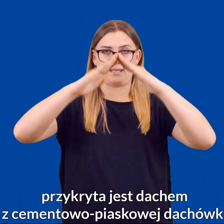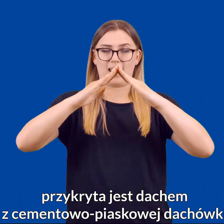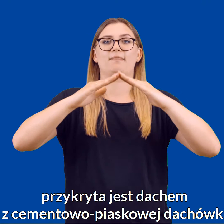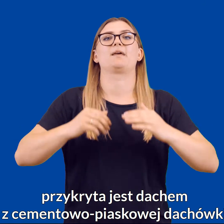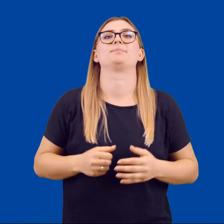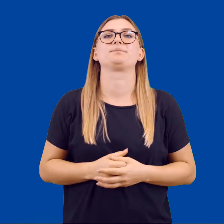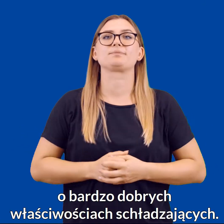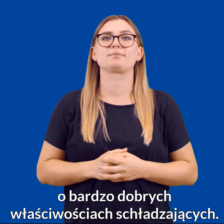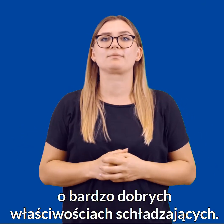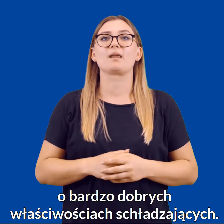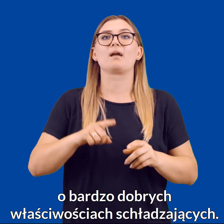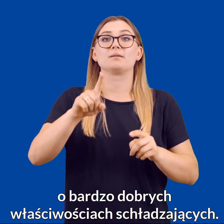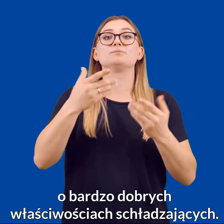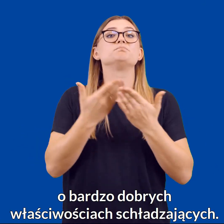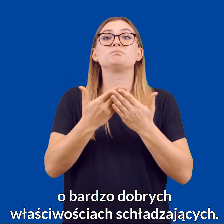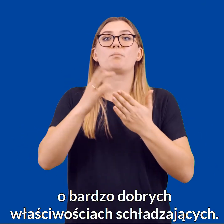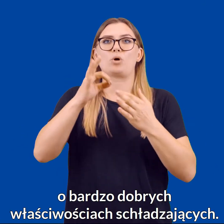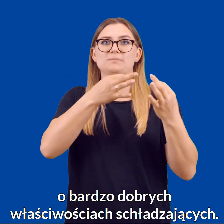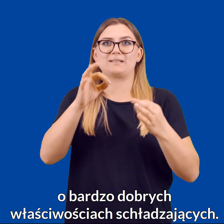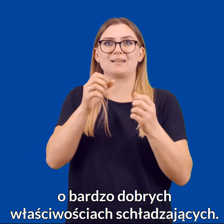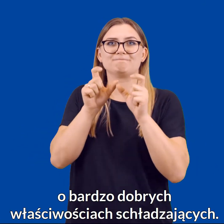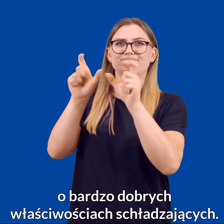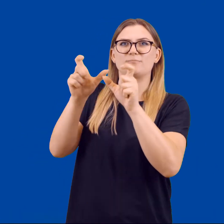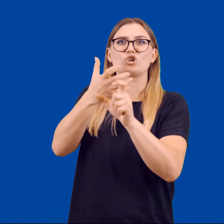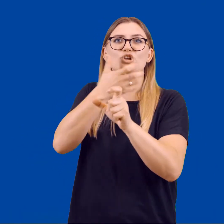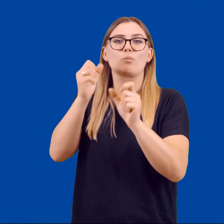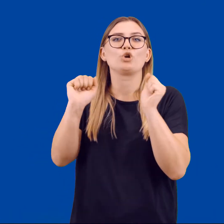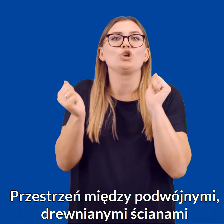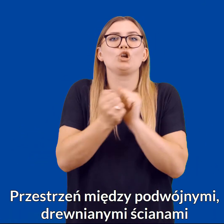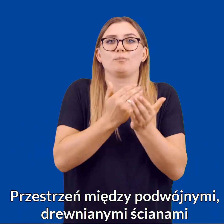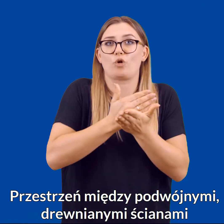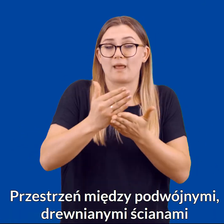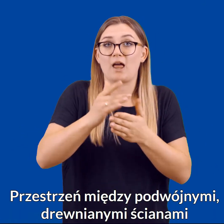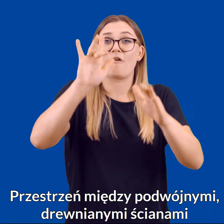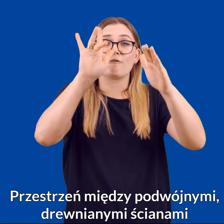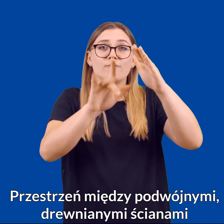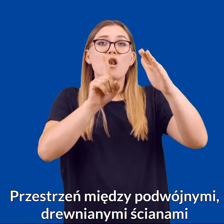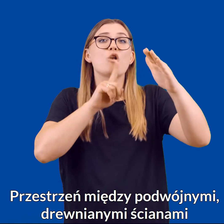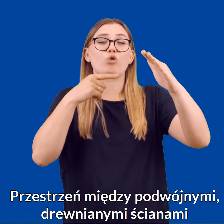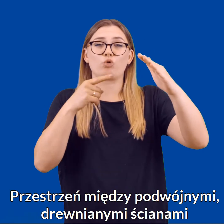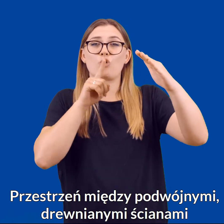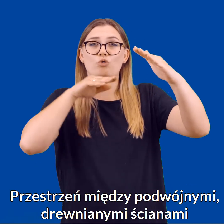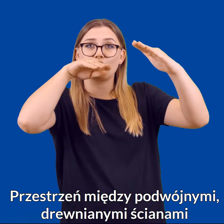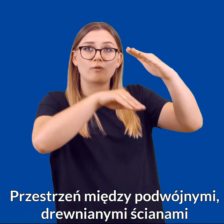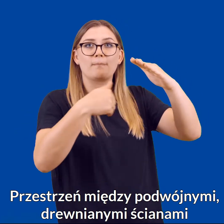dachówki o bardzo dobrych właściwościach schładzających. Przestrzeń między podwójnymi drewnianymi ścianami